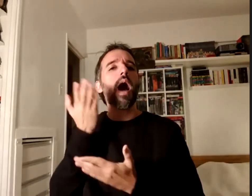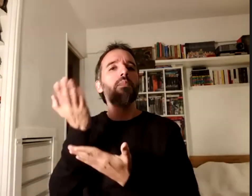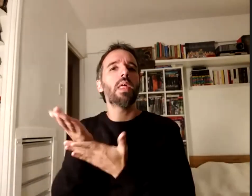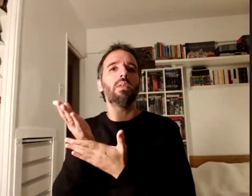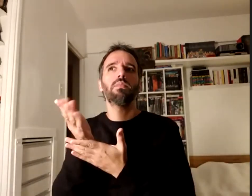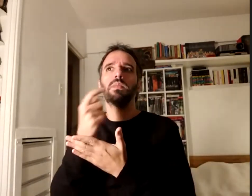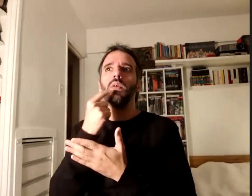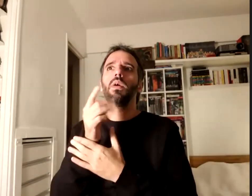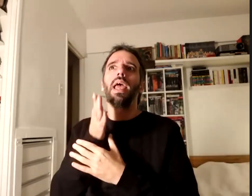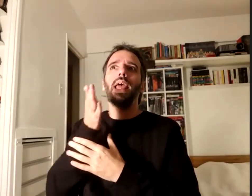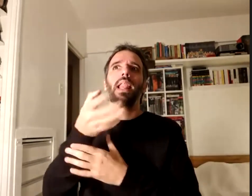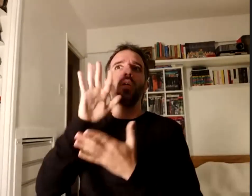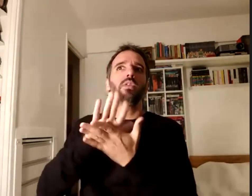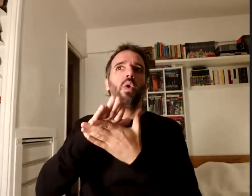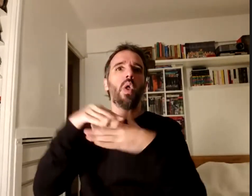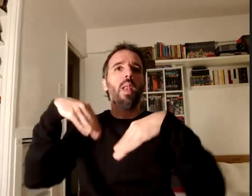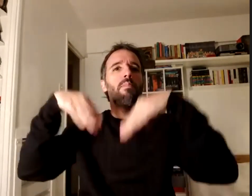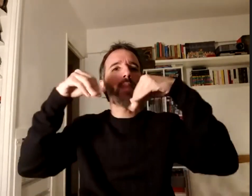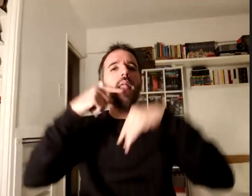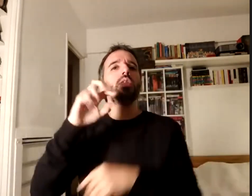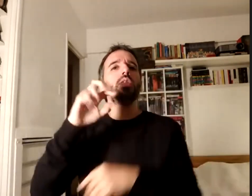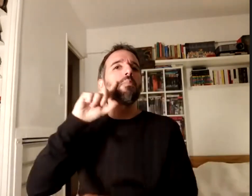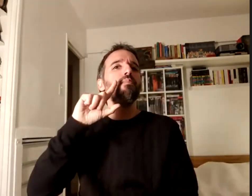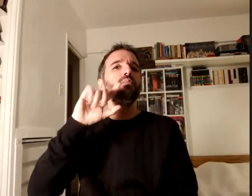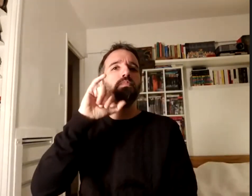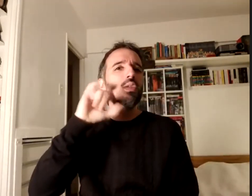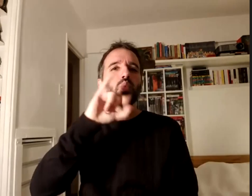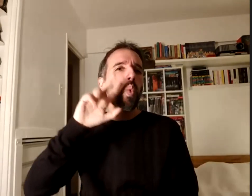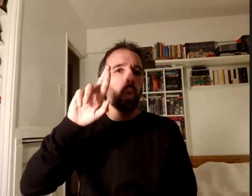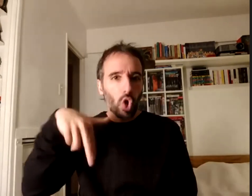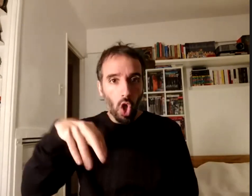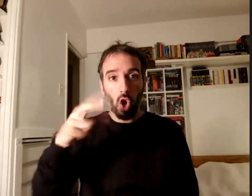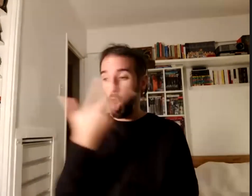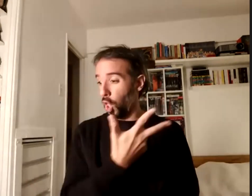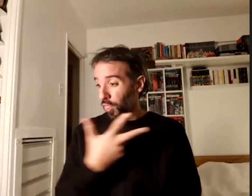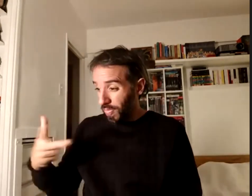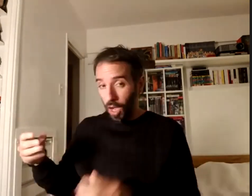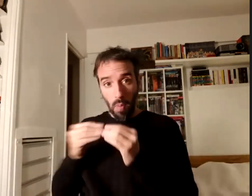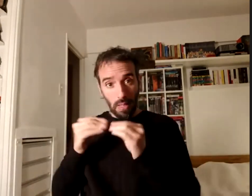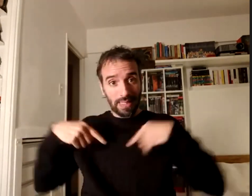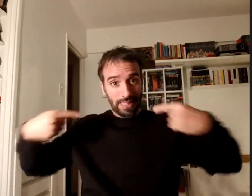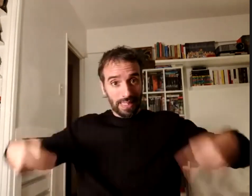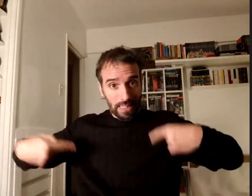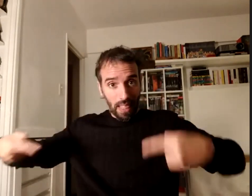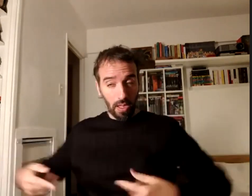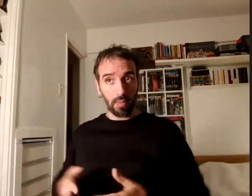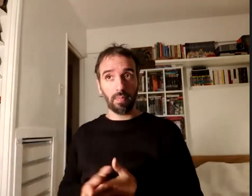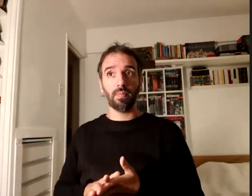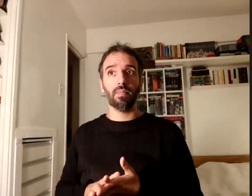al palacio pisos los tres en silla de ruedas y los compañeros se solidarizaron y no llegaron